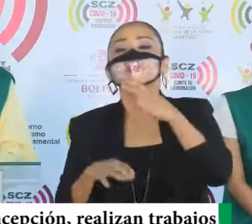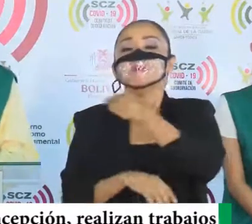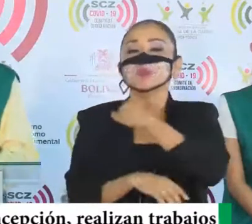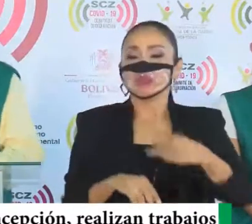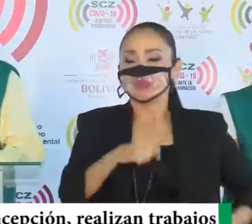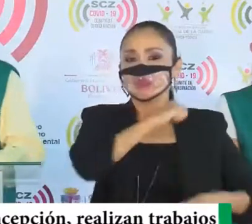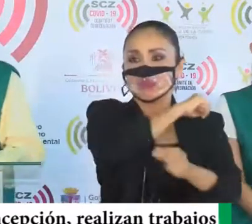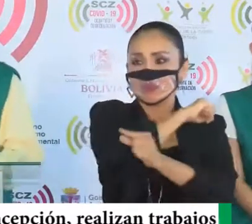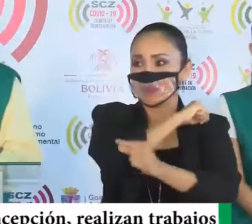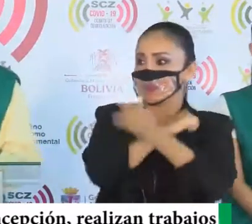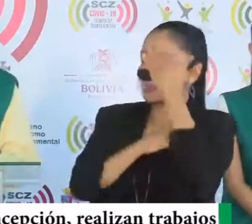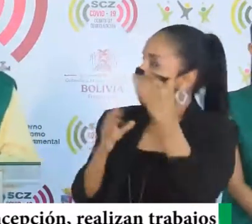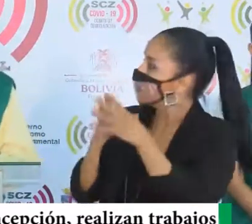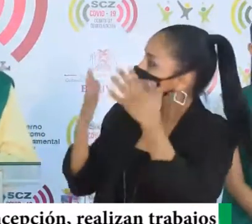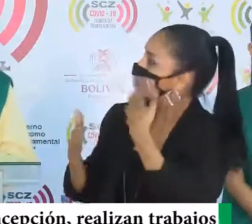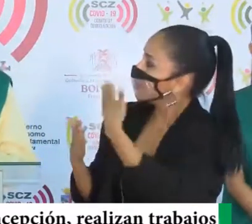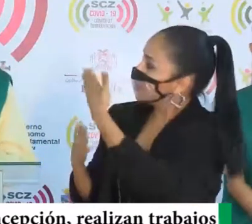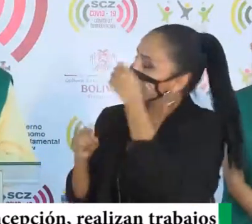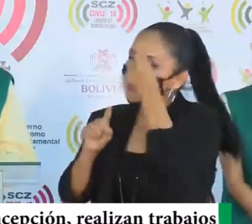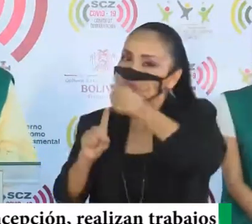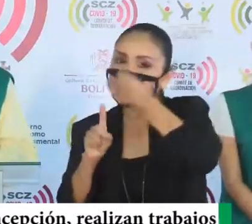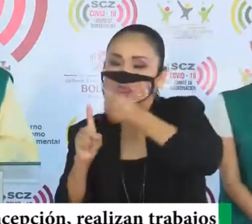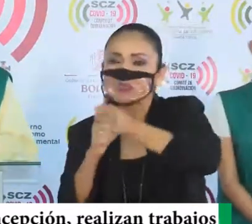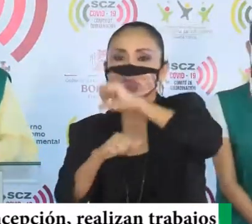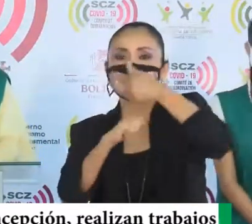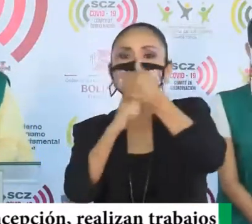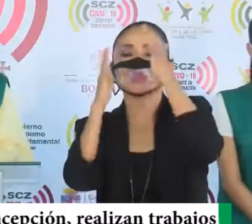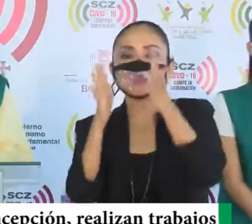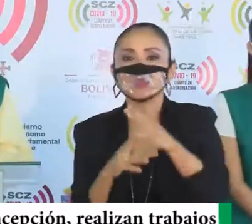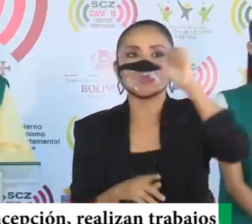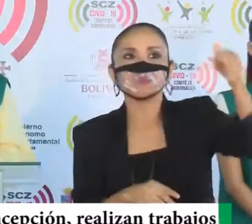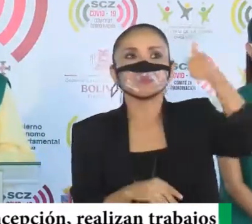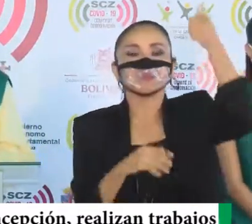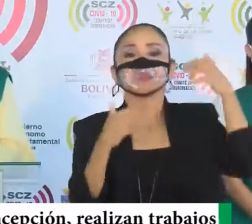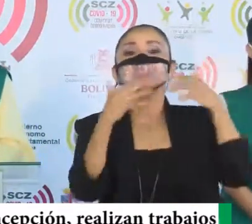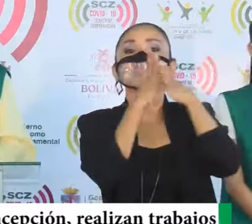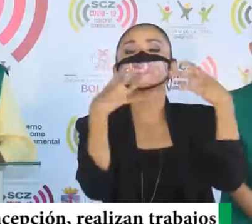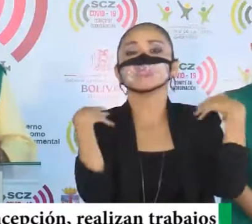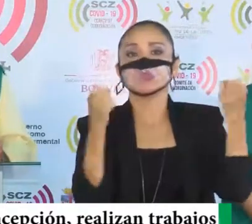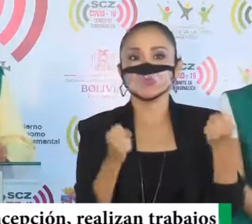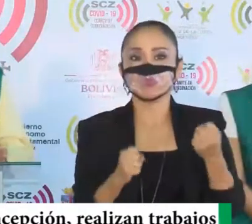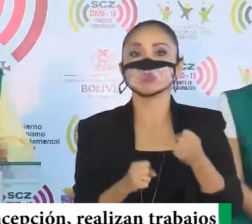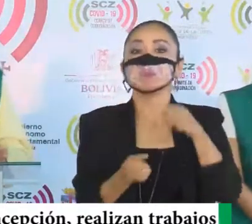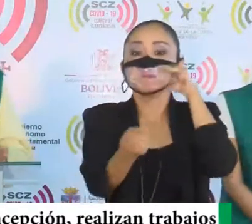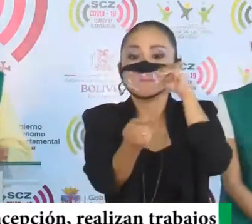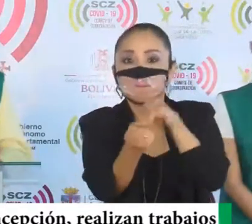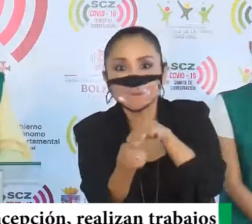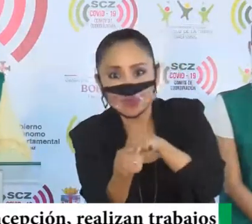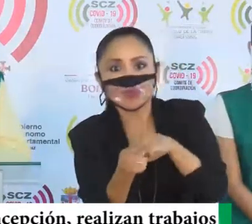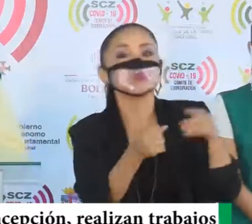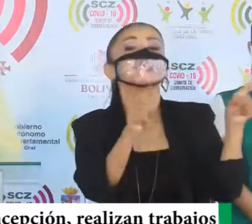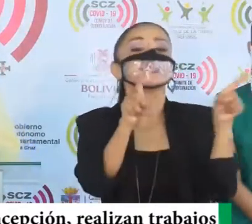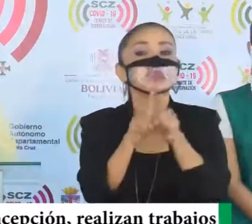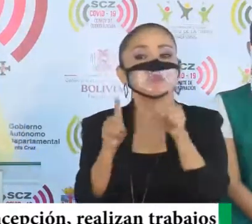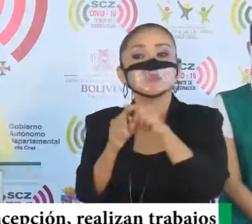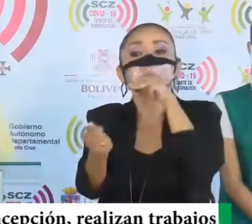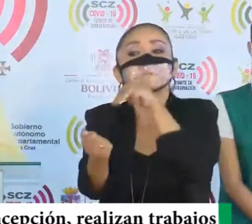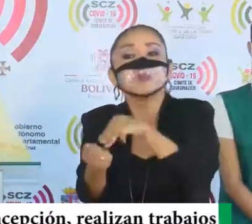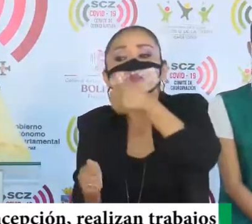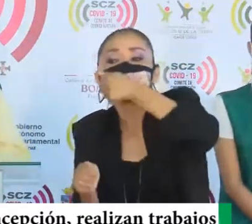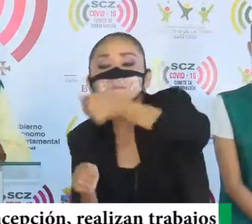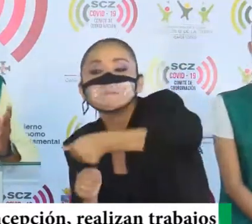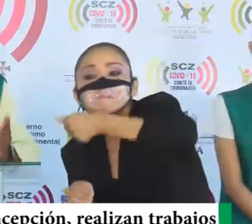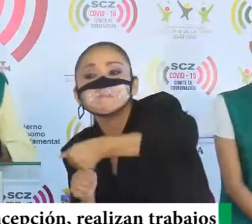municipio de La Guardia, por el cual, agradezco las gestiones, de nuestra asambleísta, de nuestro gerente de salud, que no solo nuestros médicos, va a haber también, médicos del